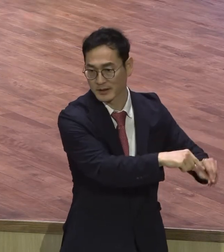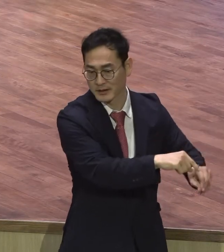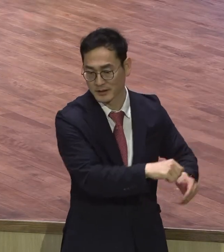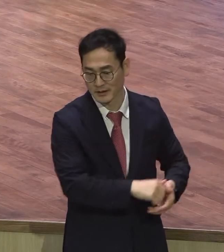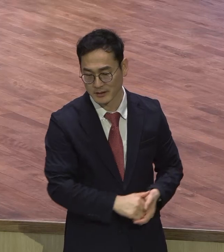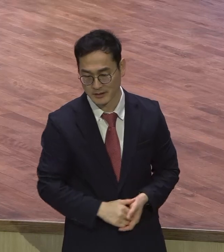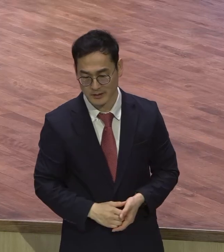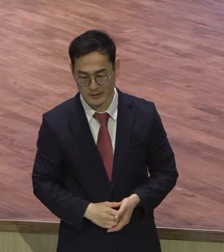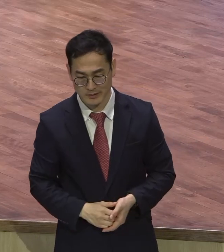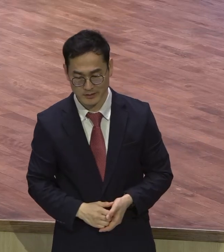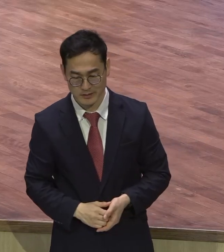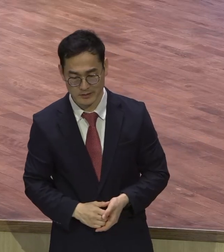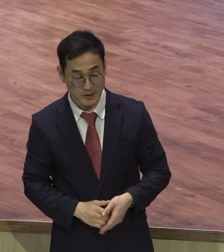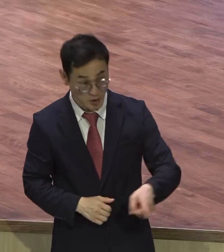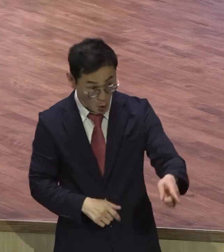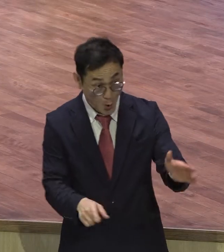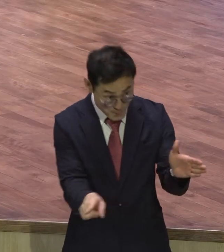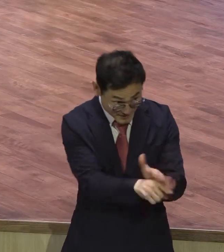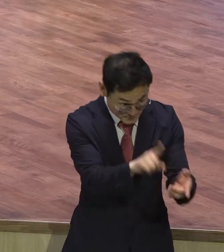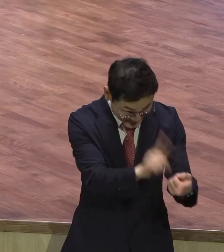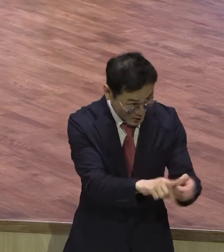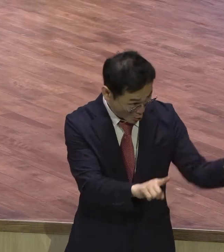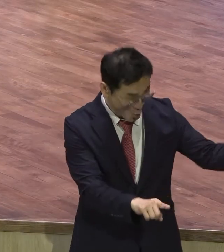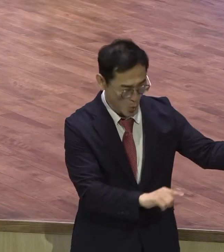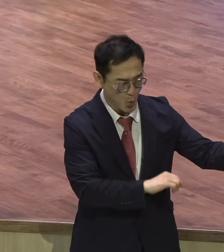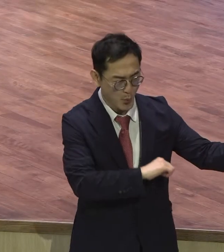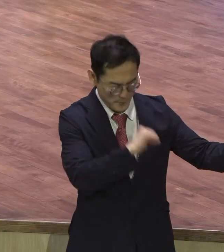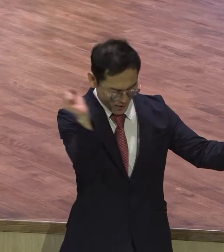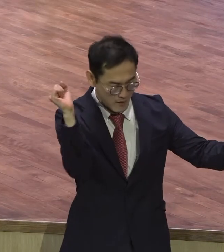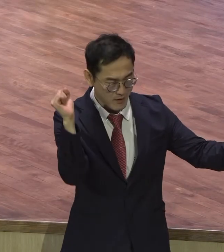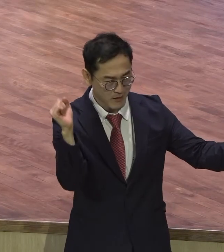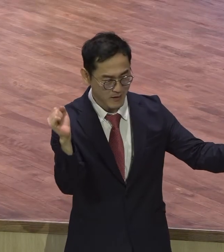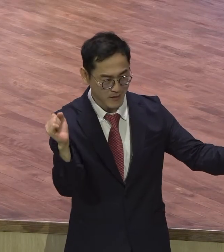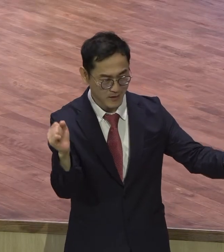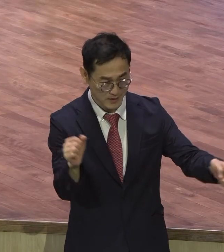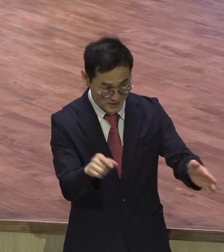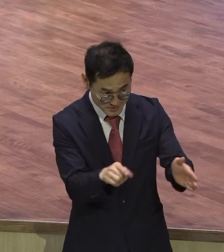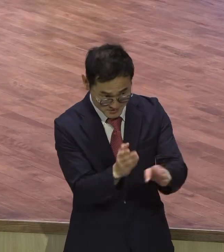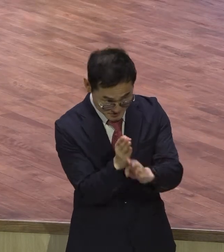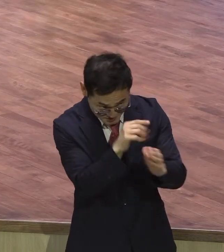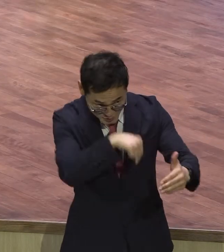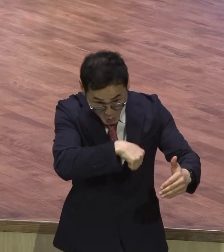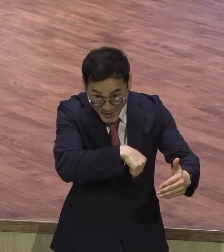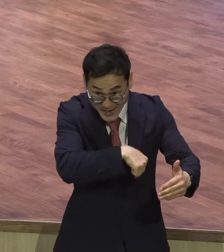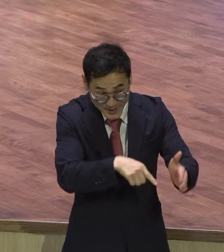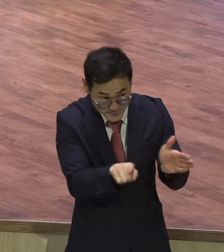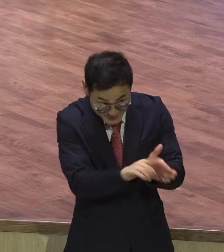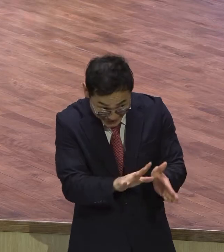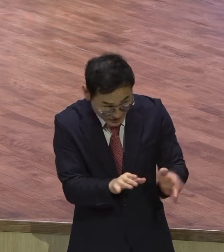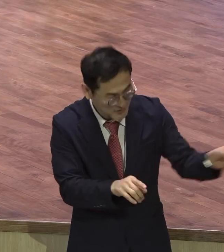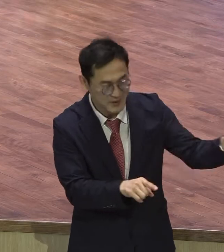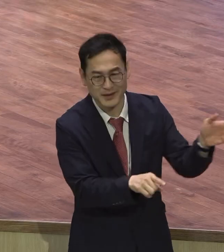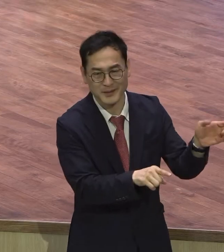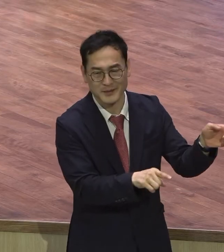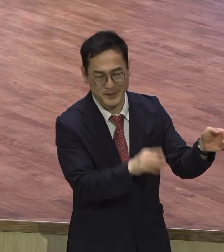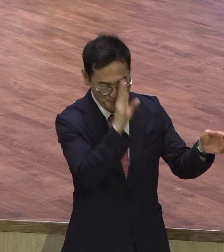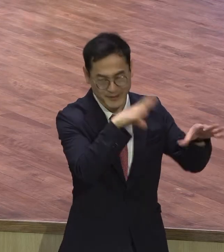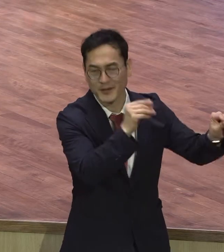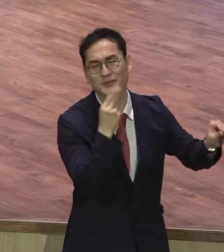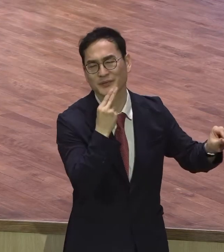안 믿은 거예요 치유가 안 되면 안 믿는 거예요 하나님 뜻이 아니든지 안 믿는 건지 말씀이